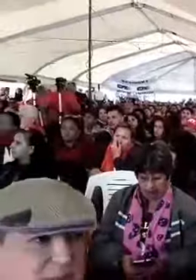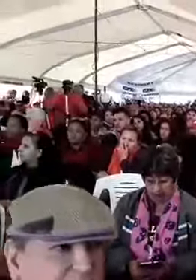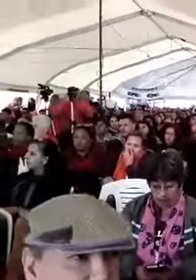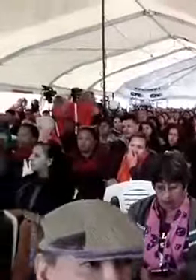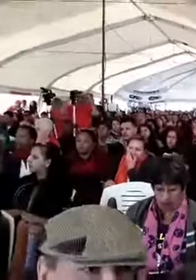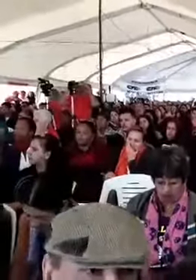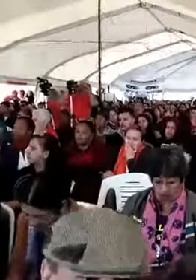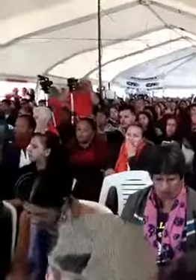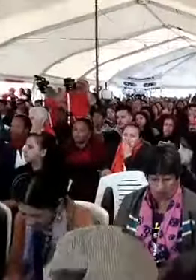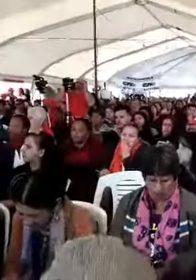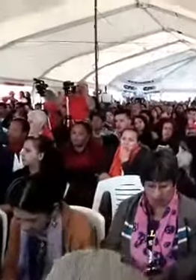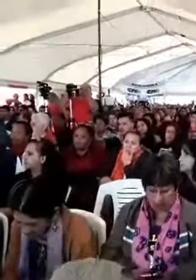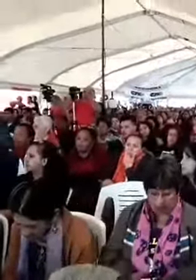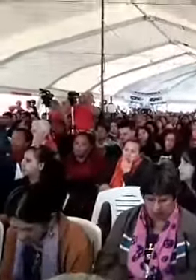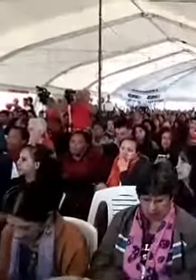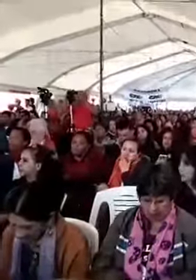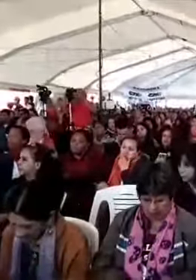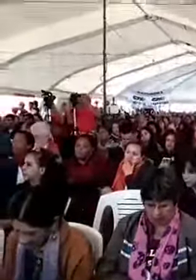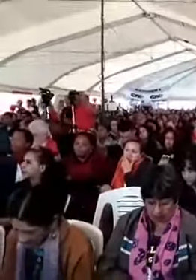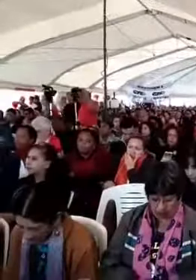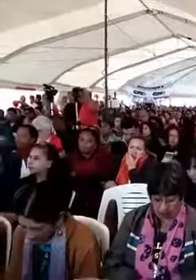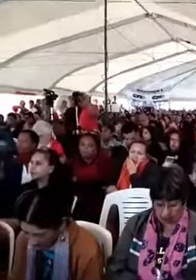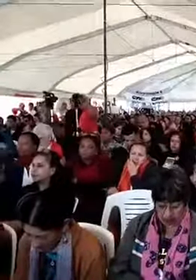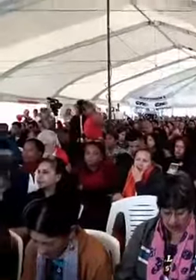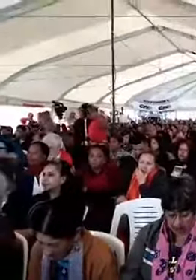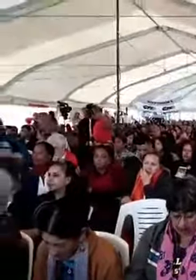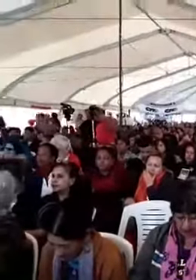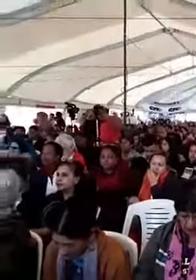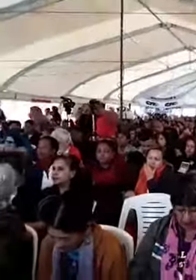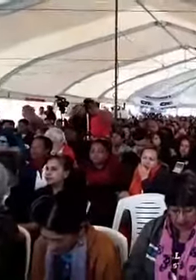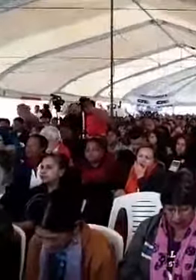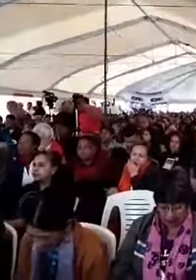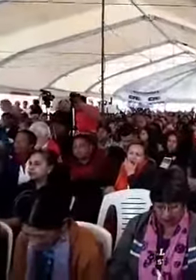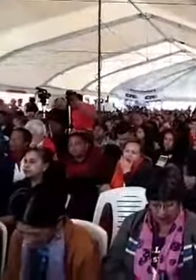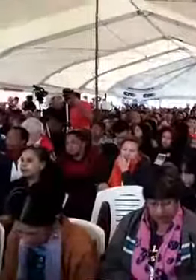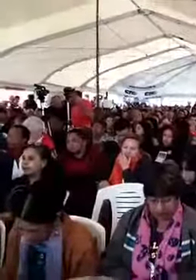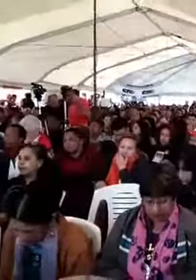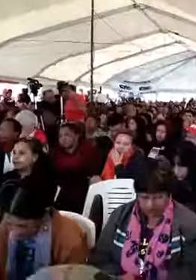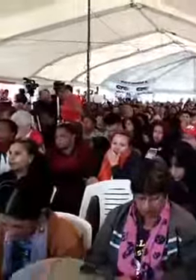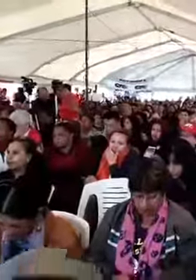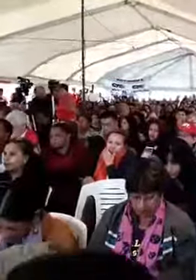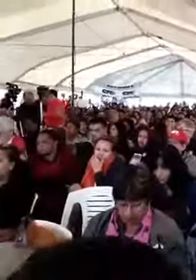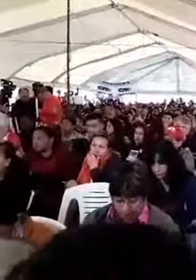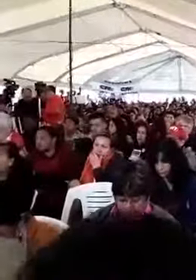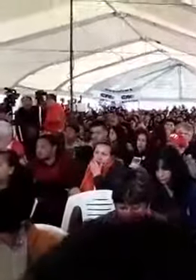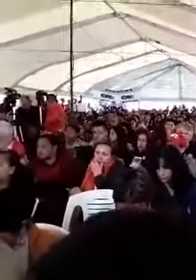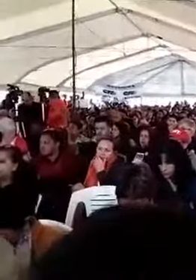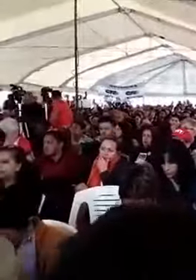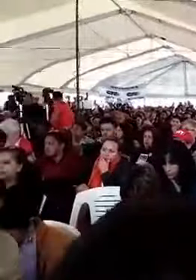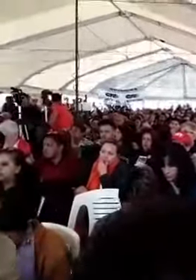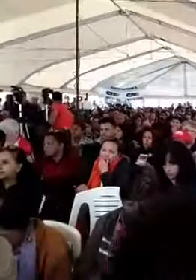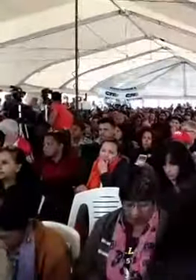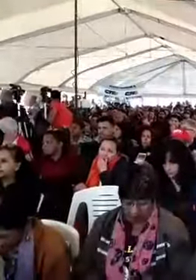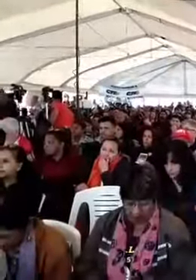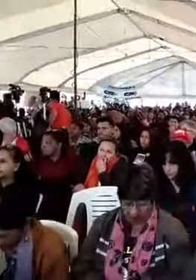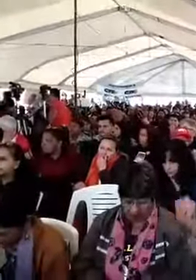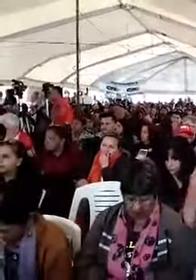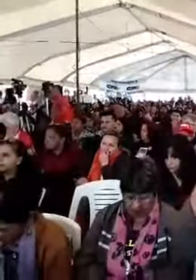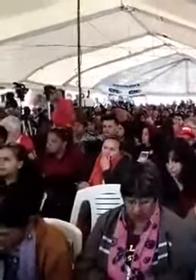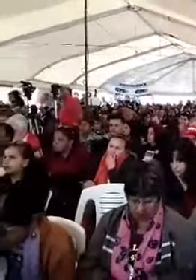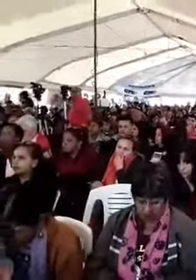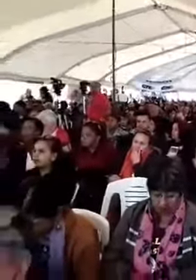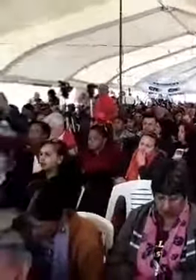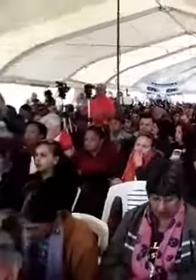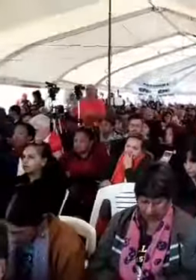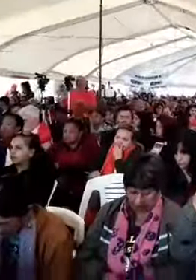política e estratégica de organizar uma articulação de partidos políticos, progressistas,